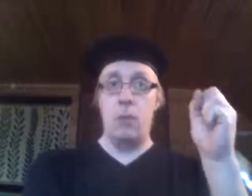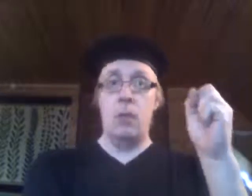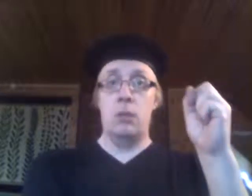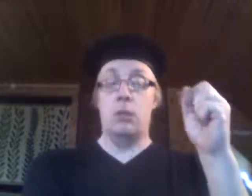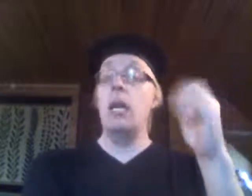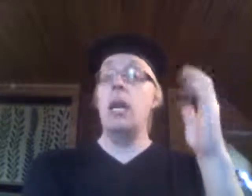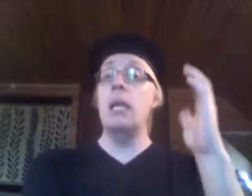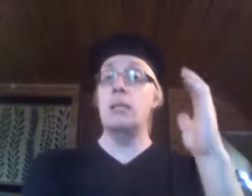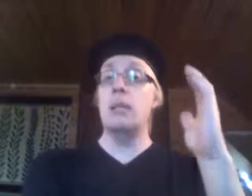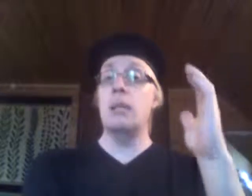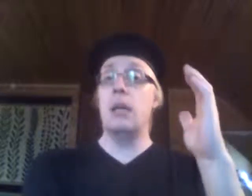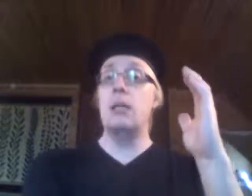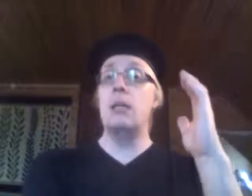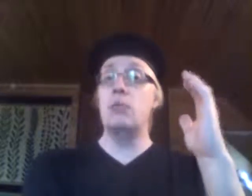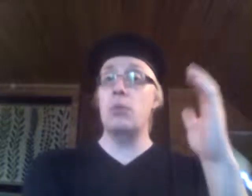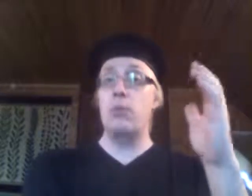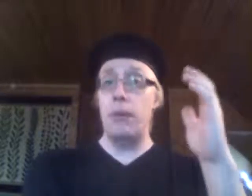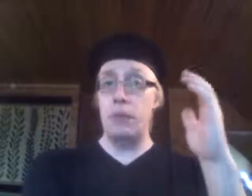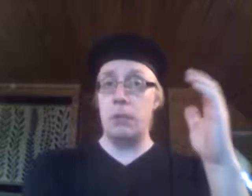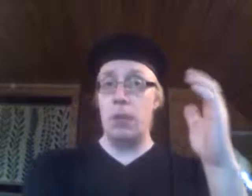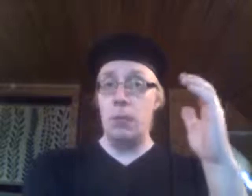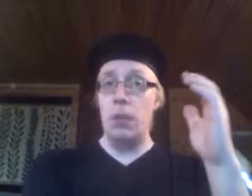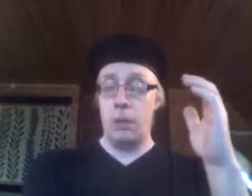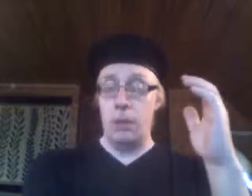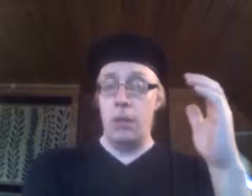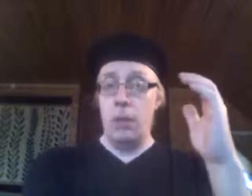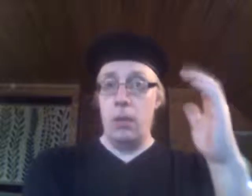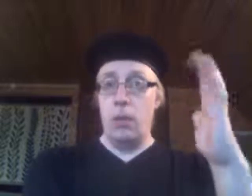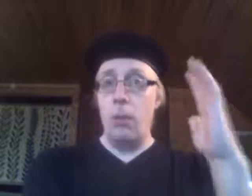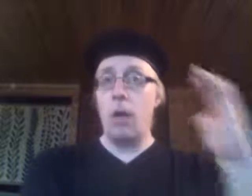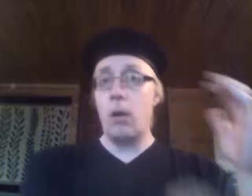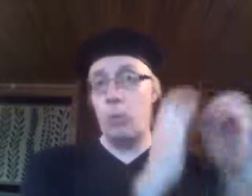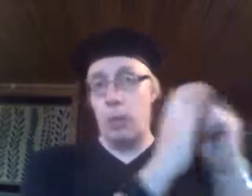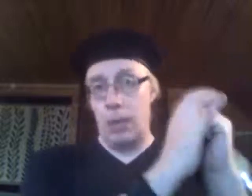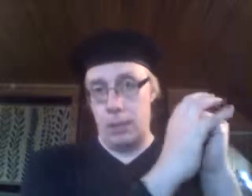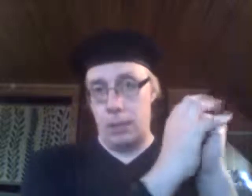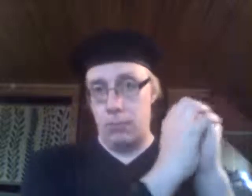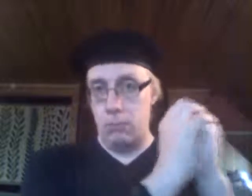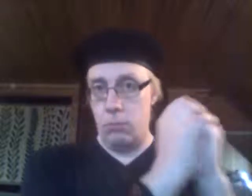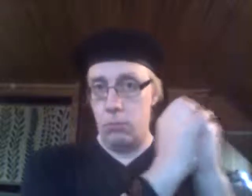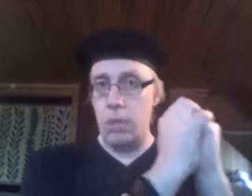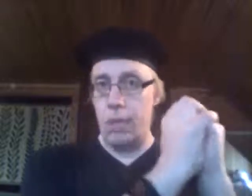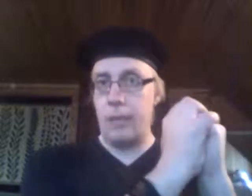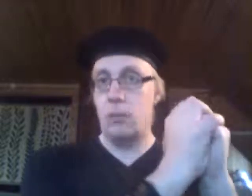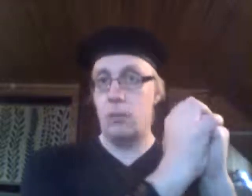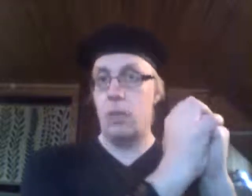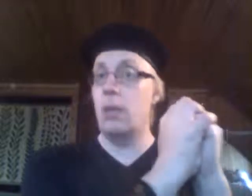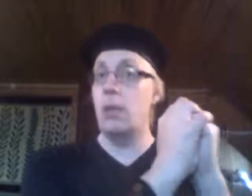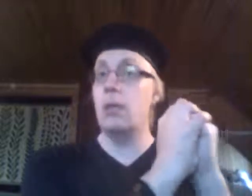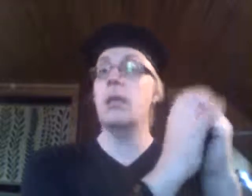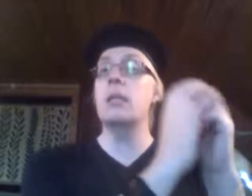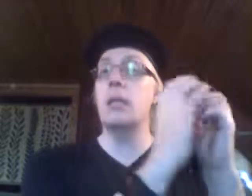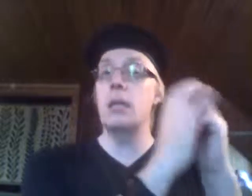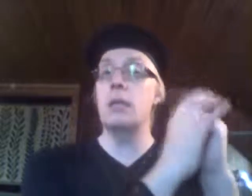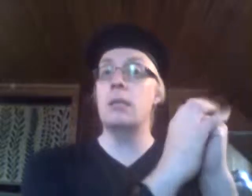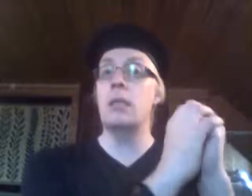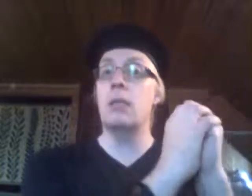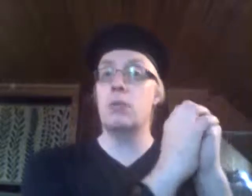Se on jälleen sen, hänen täytyy vahvistaa oman kuplansa yhtenäisyyttä ja kerätä kannattajia, koska